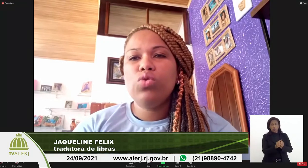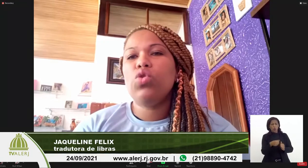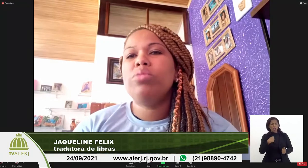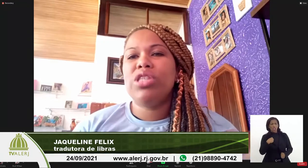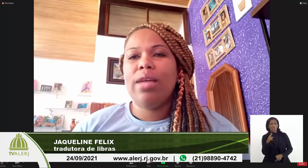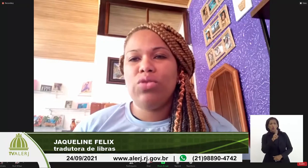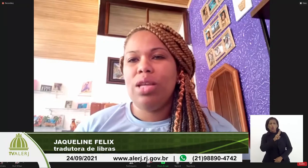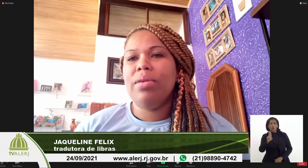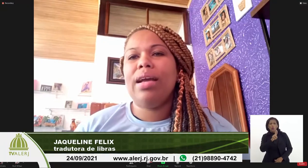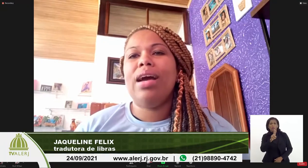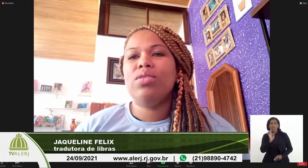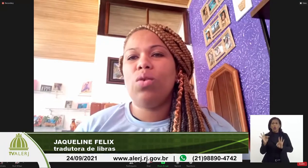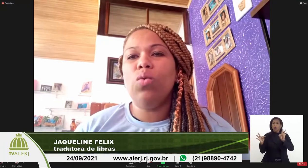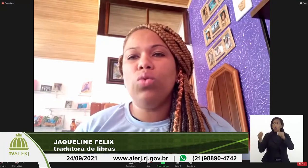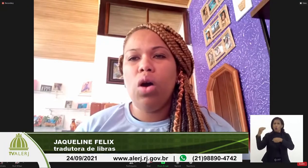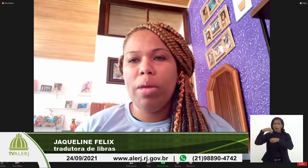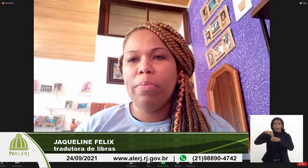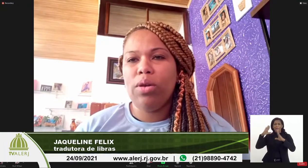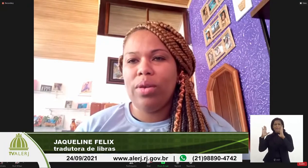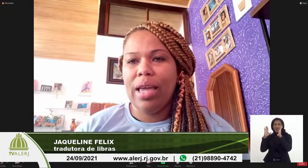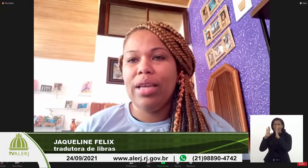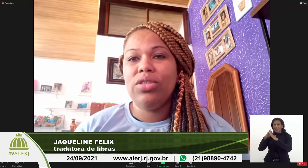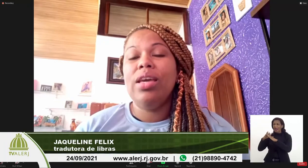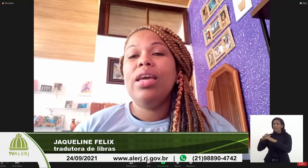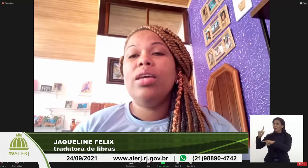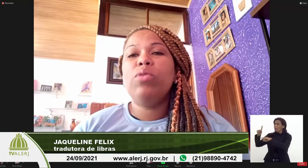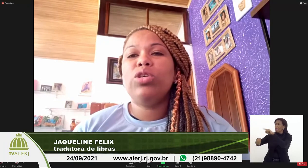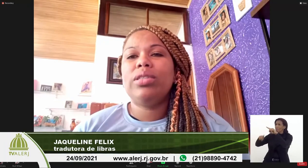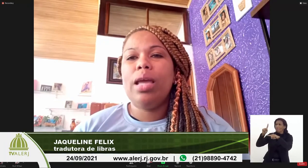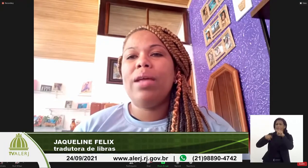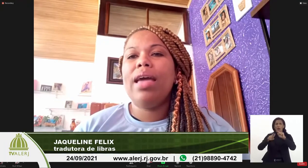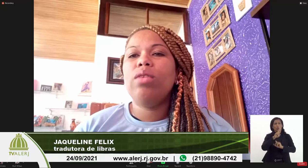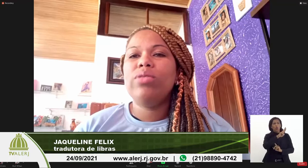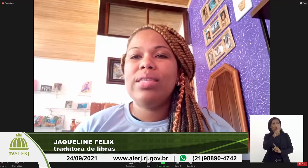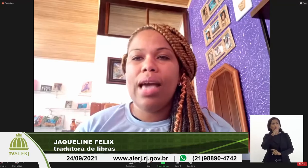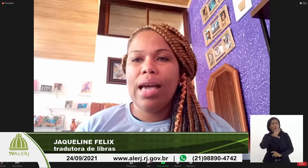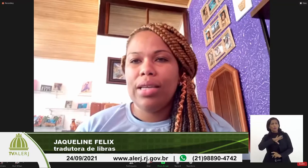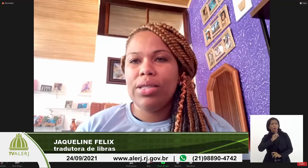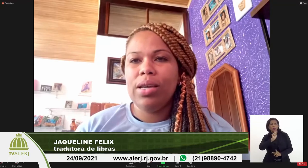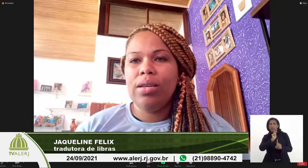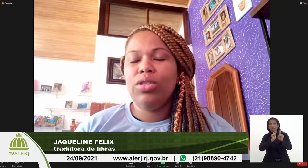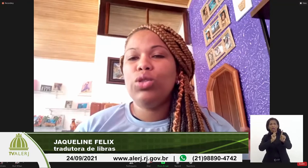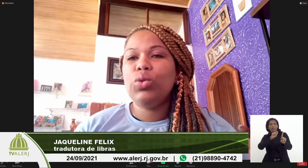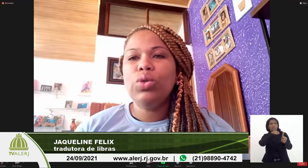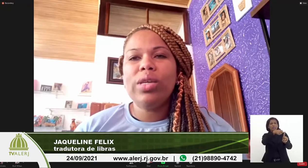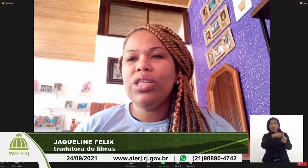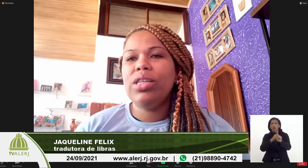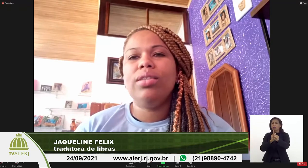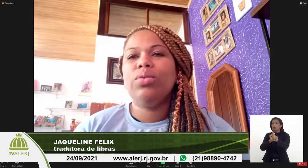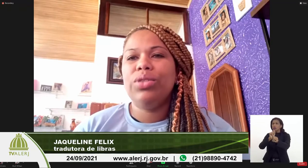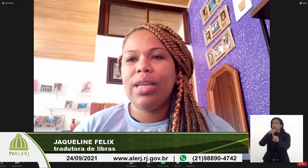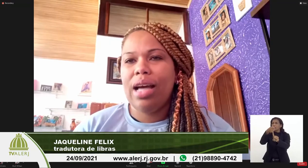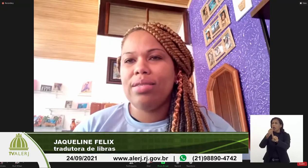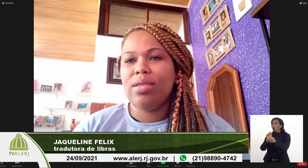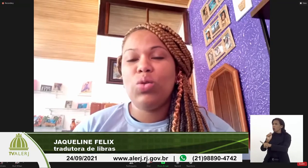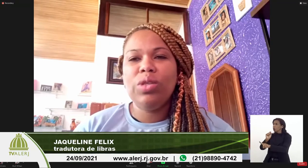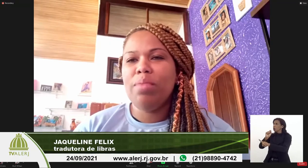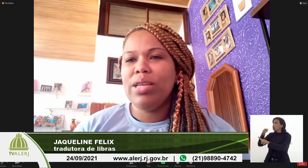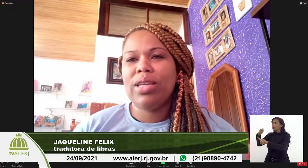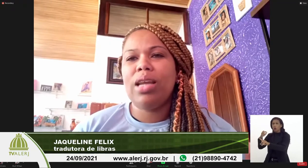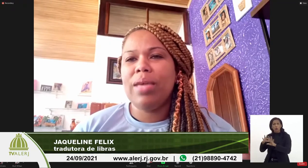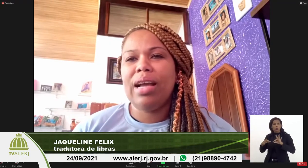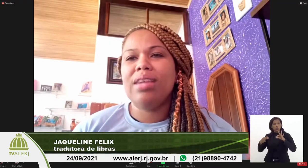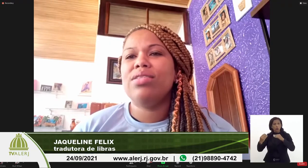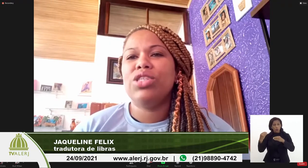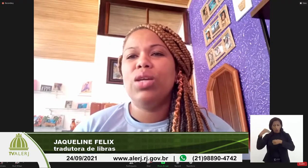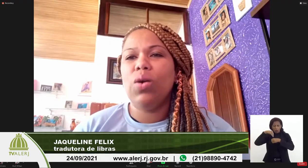todos os objetos da minha casa com o nome em português, e mostrei para ela os sinais de tudo que tinha dentro de casa, tudo